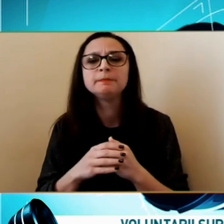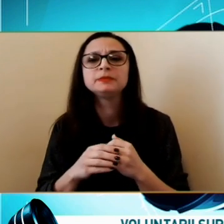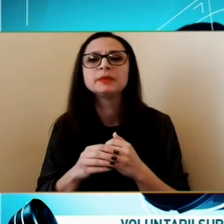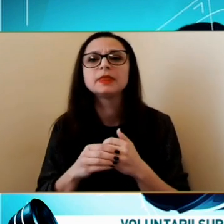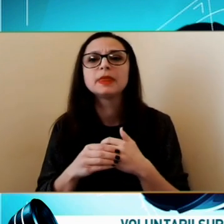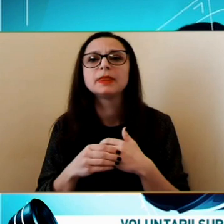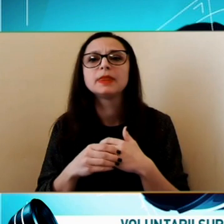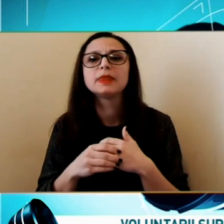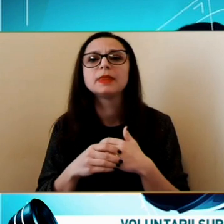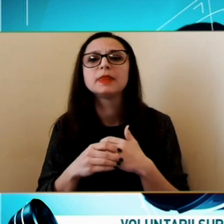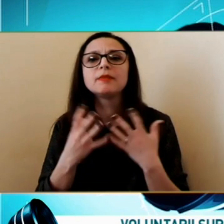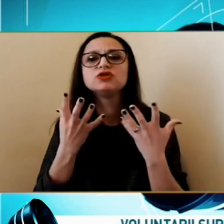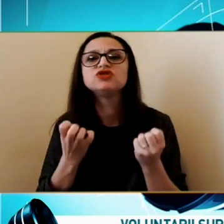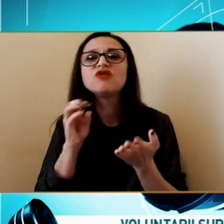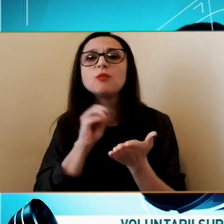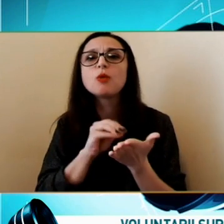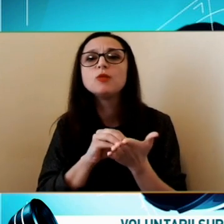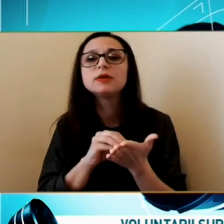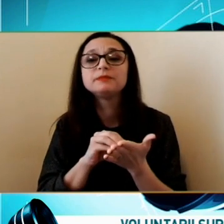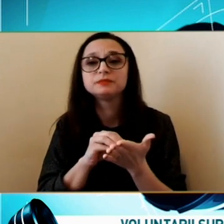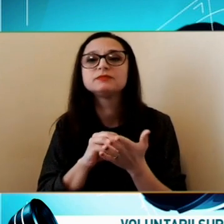Ce vă propuneți Deci experiența Care am